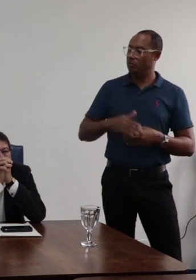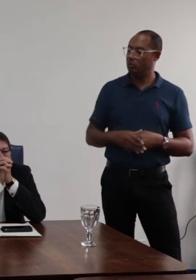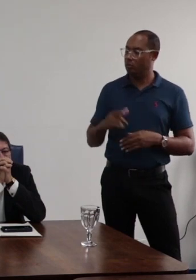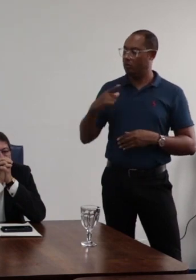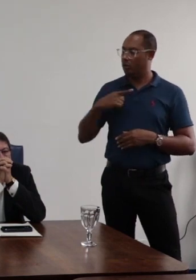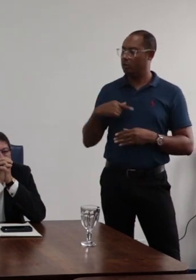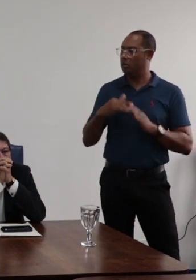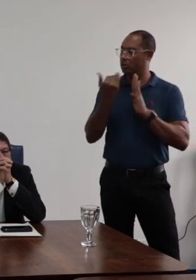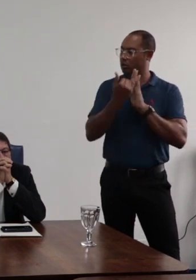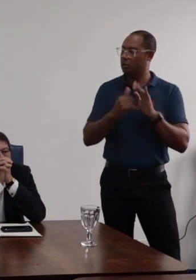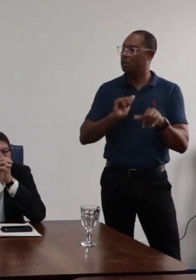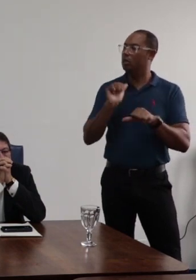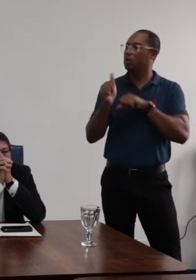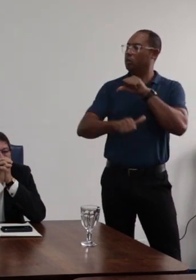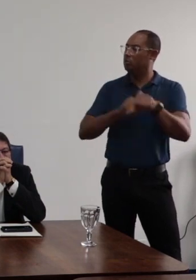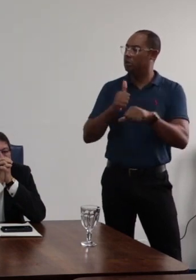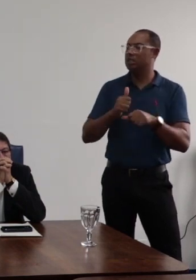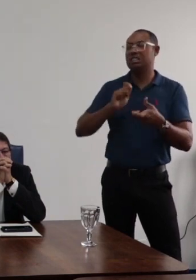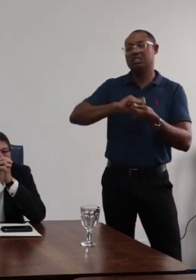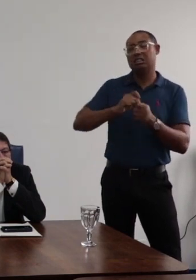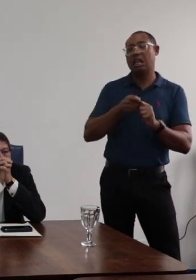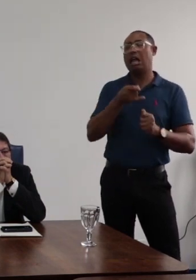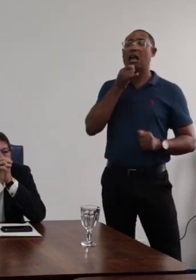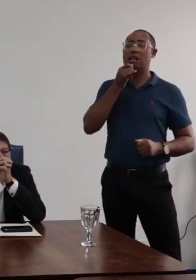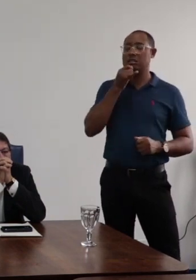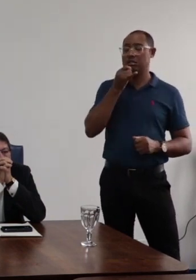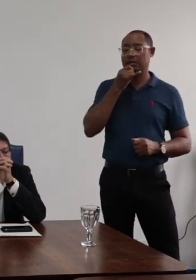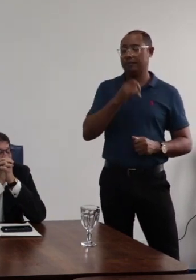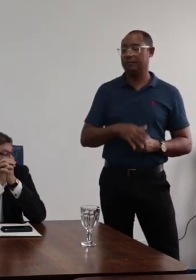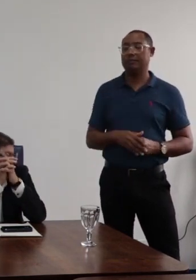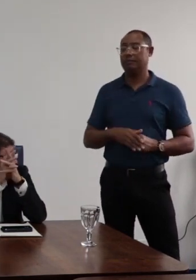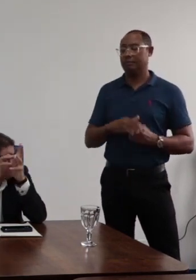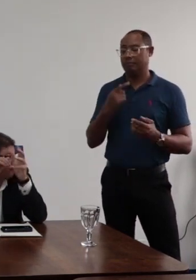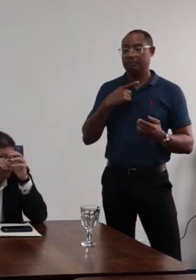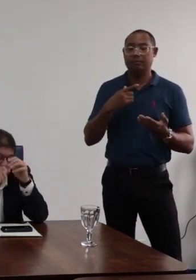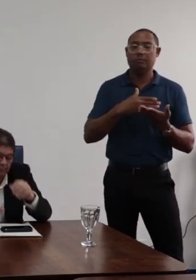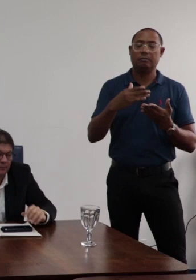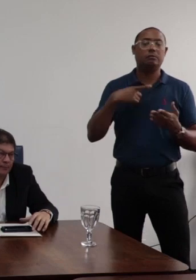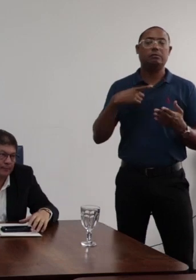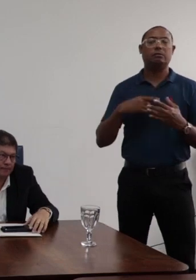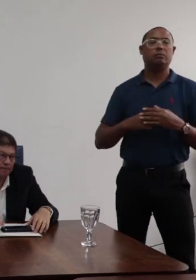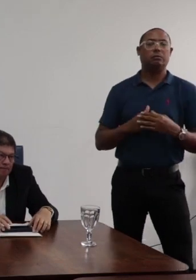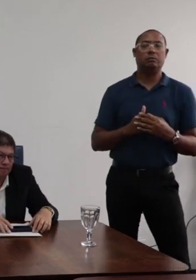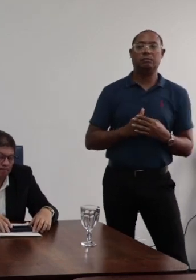pequenas modificações, como, por exemplo, quando já